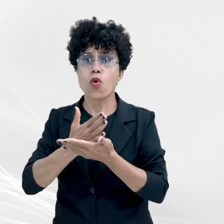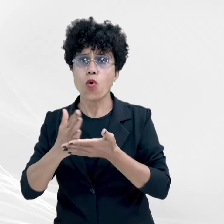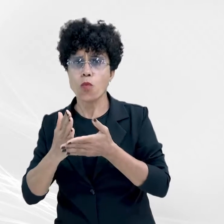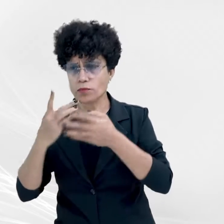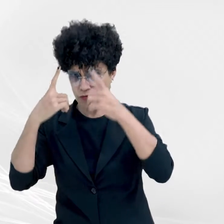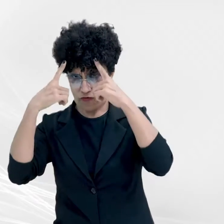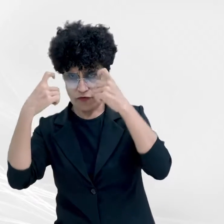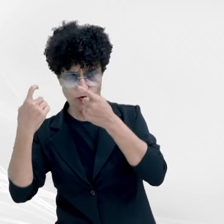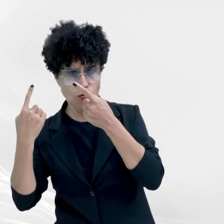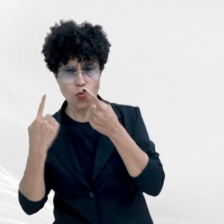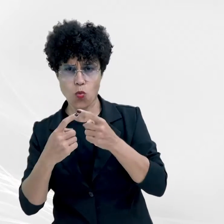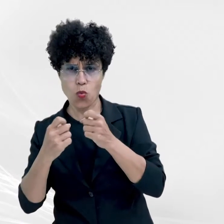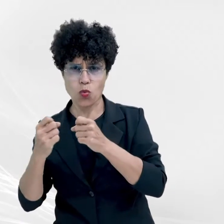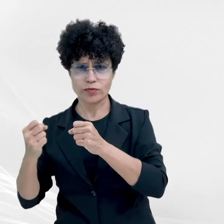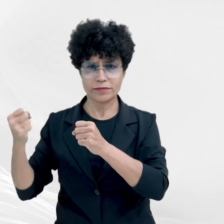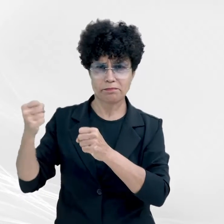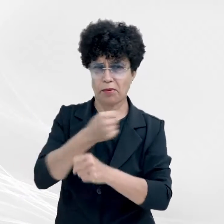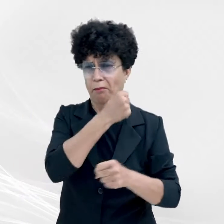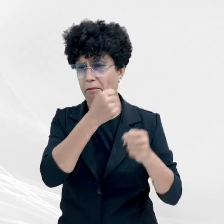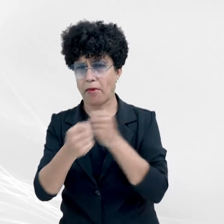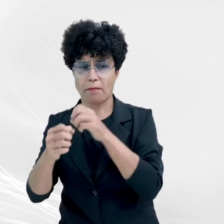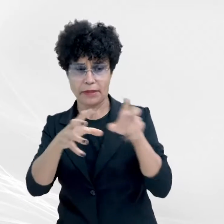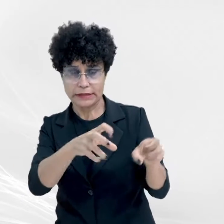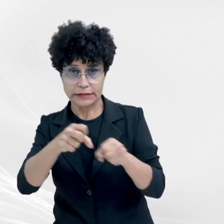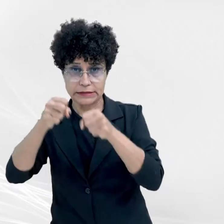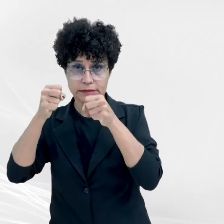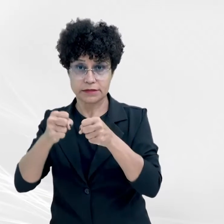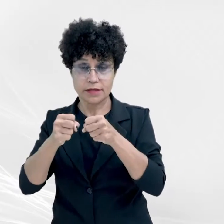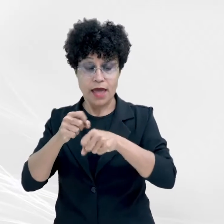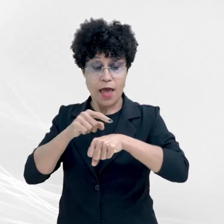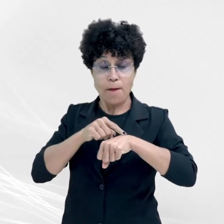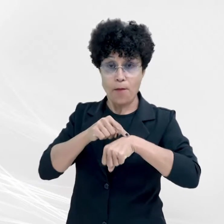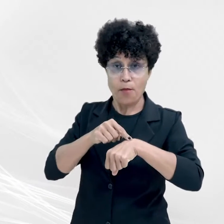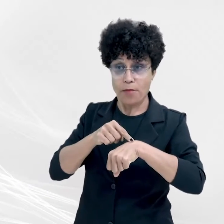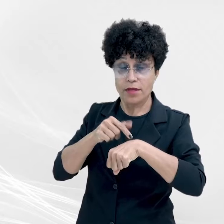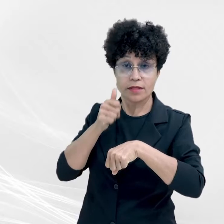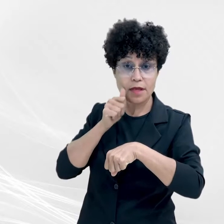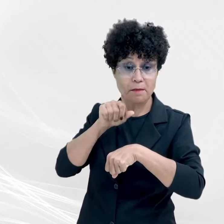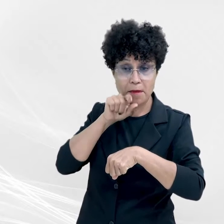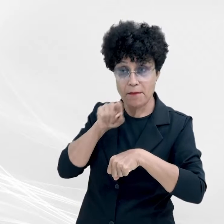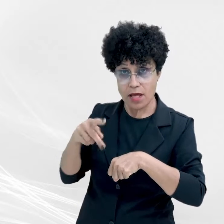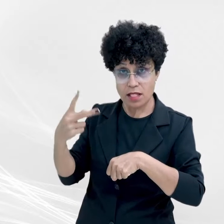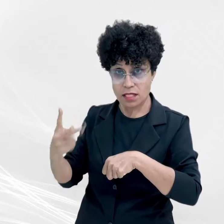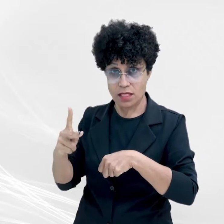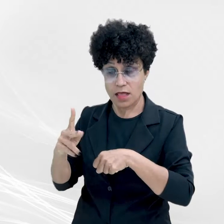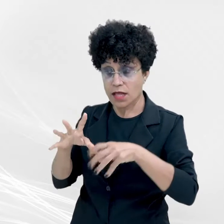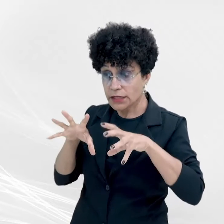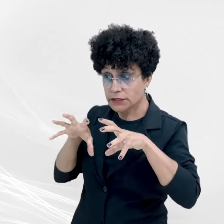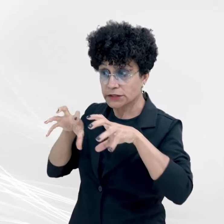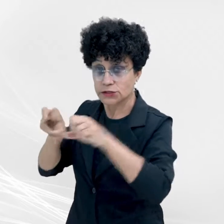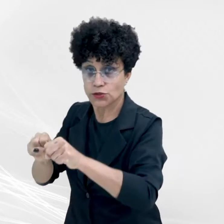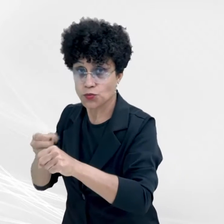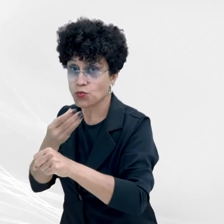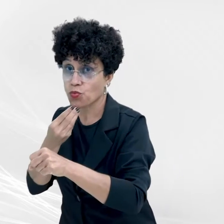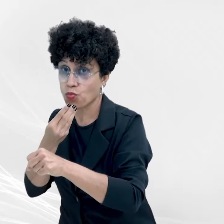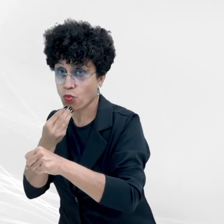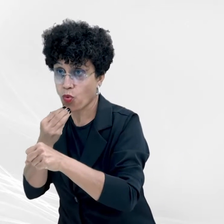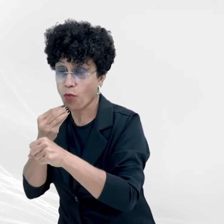contra a parede, momento em que a sua mãe interveio, conseguindo segurá-lo e oportunizando a vítima